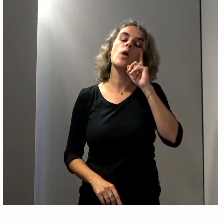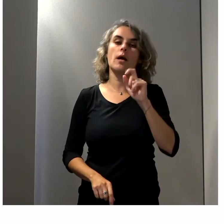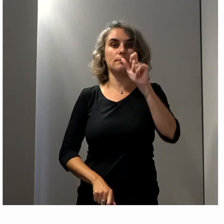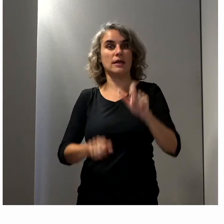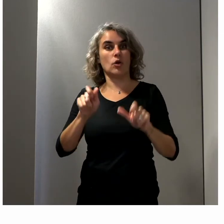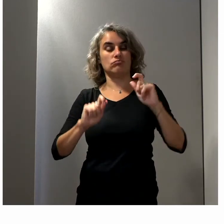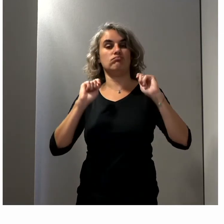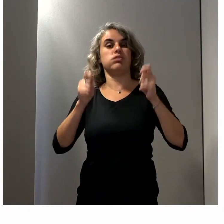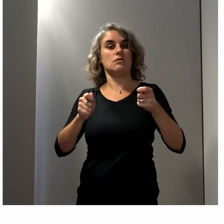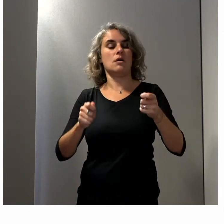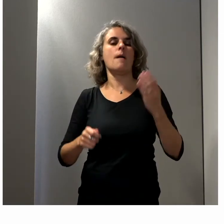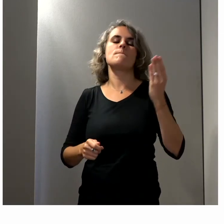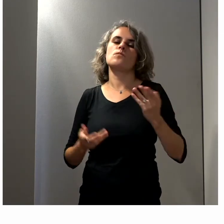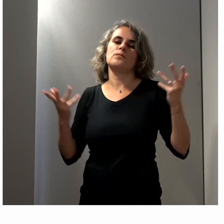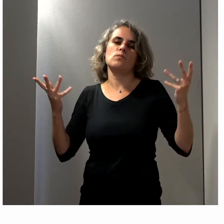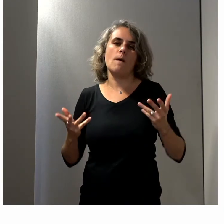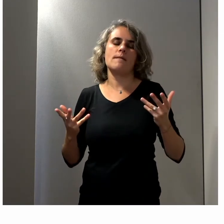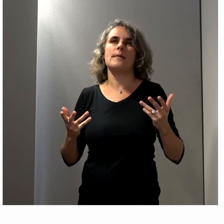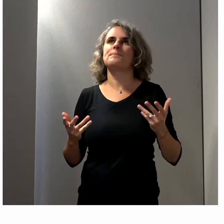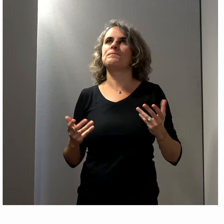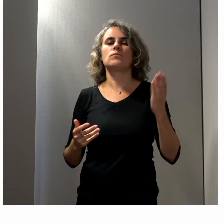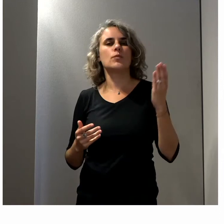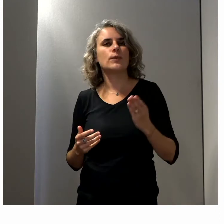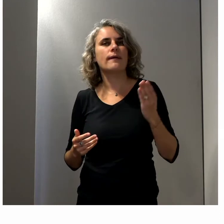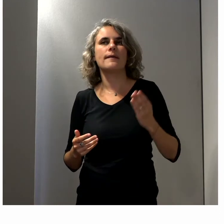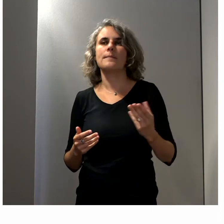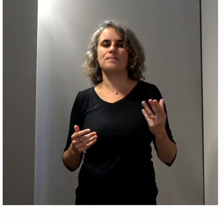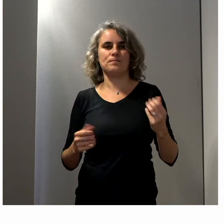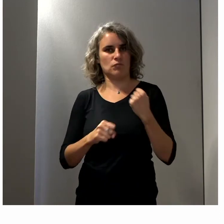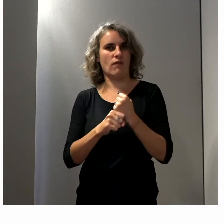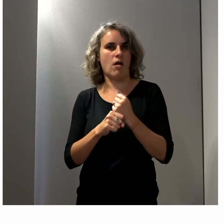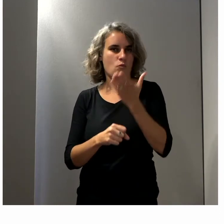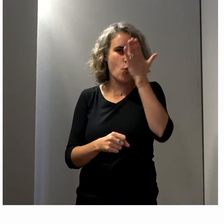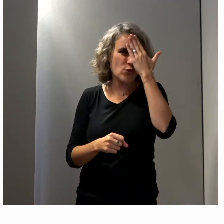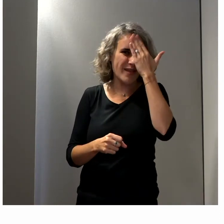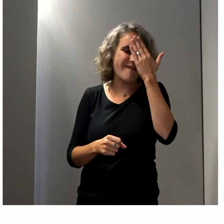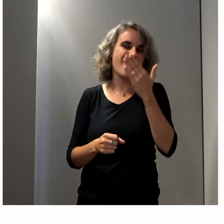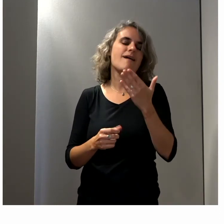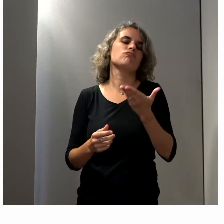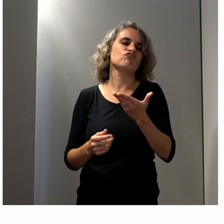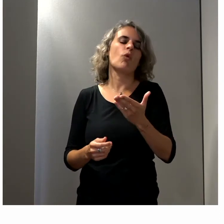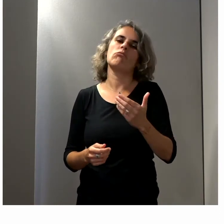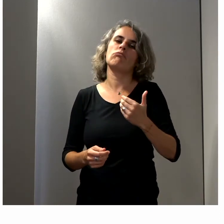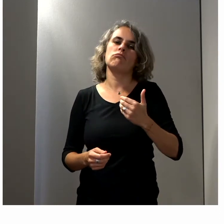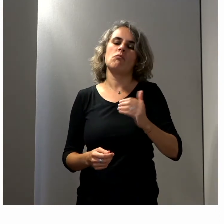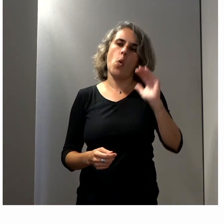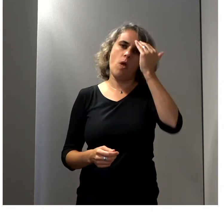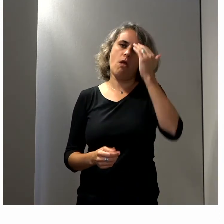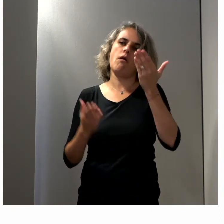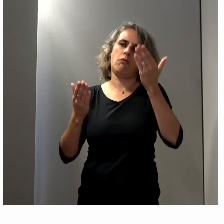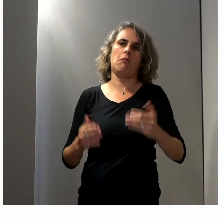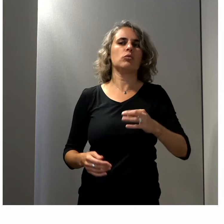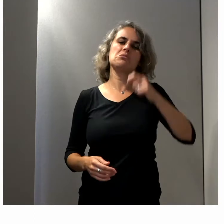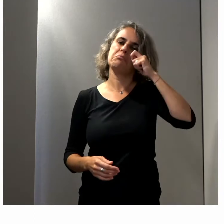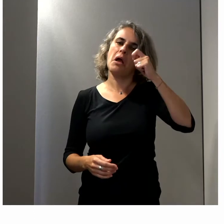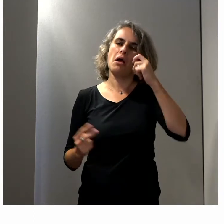a besoin, si vous voulez, de pouvoir travailler avec des personnes que l'on connaît, dont on reconnaît l'expertise. Et ça,